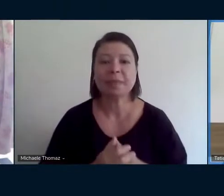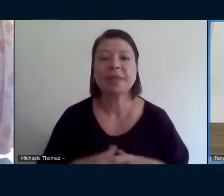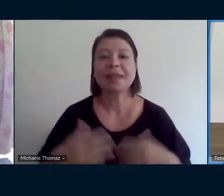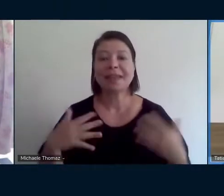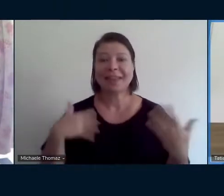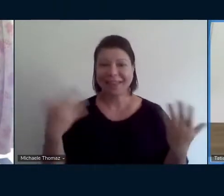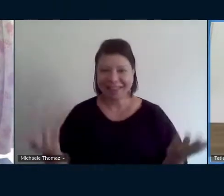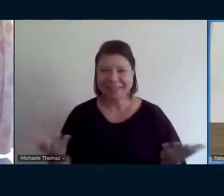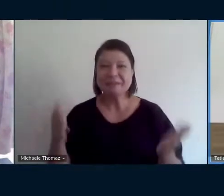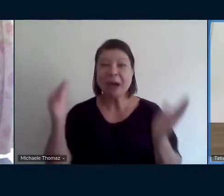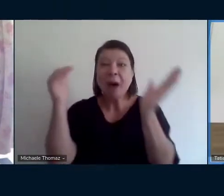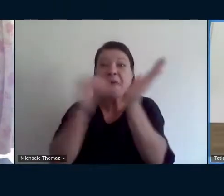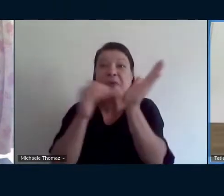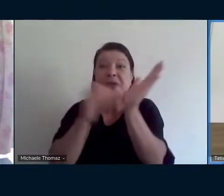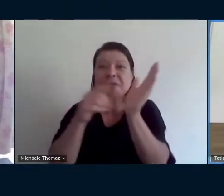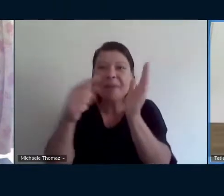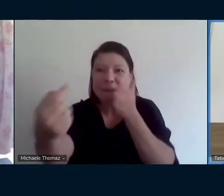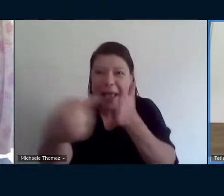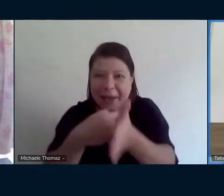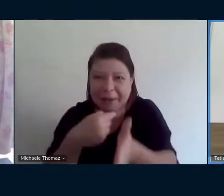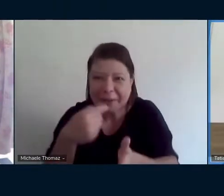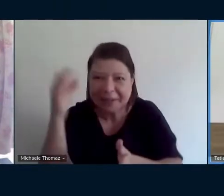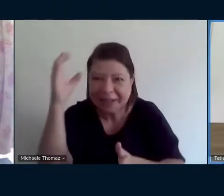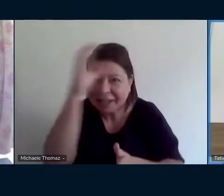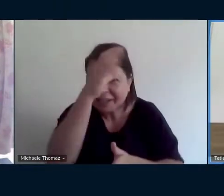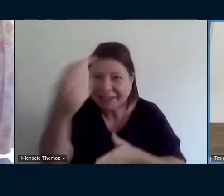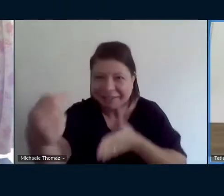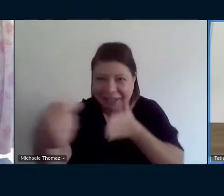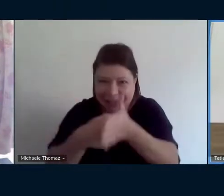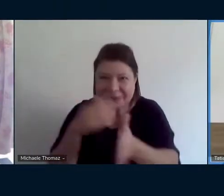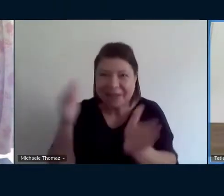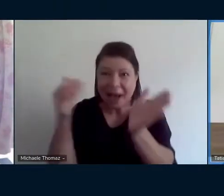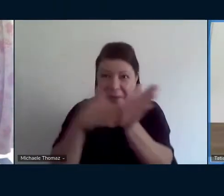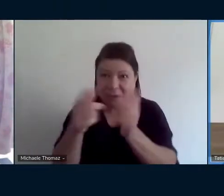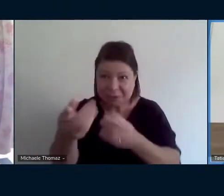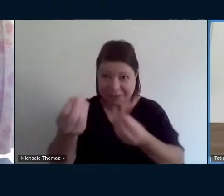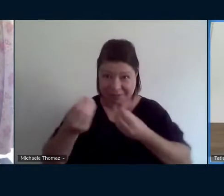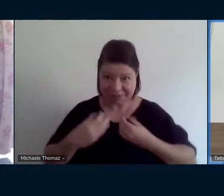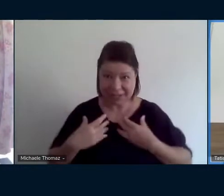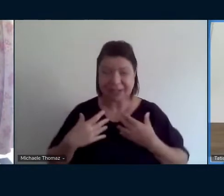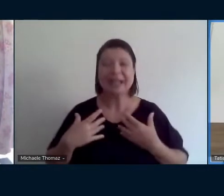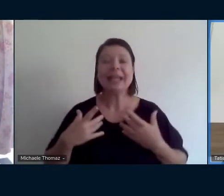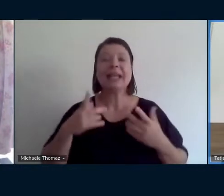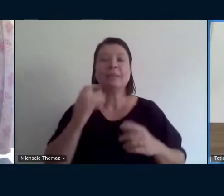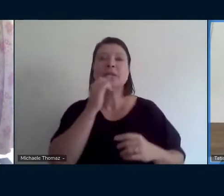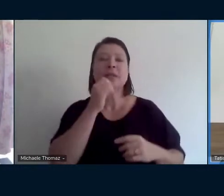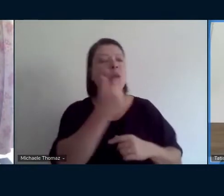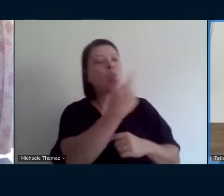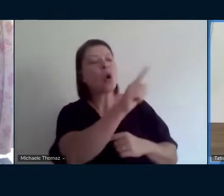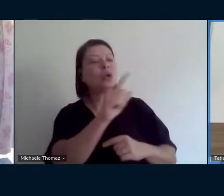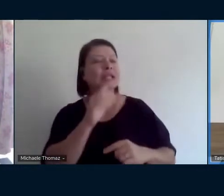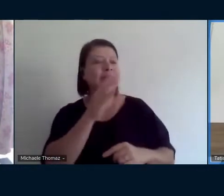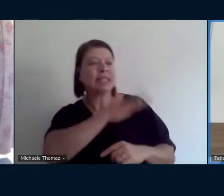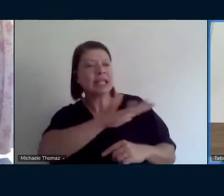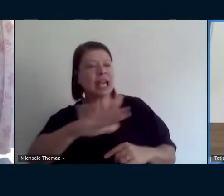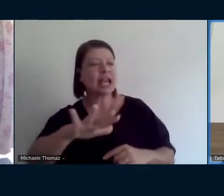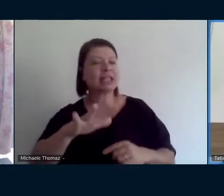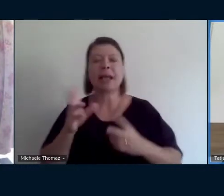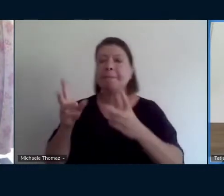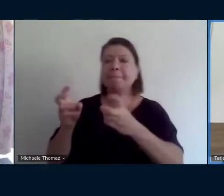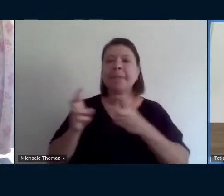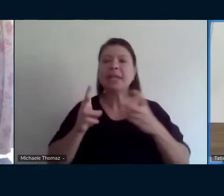das últimas perguntas que você fez, como fazer com que outras crianças se percebam musicais. E aí,